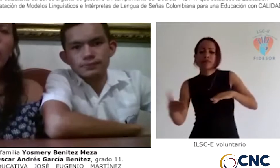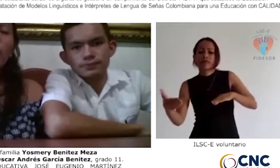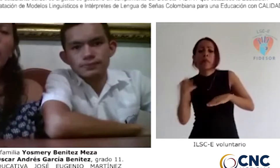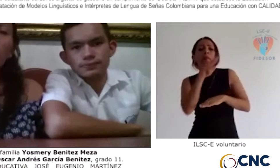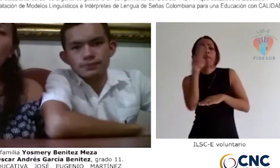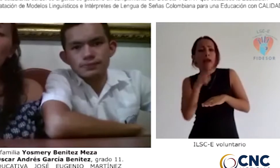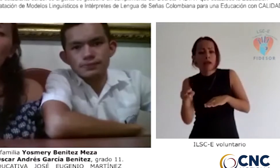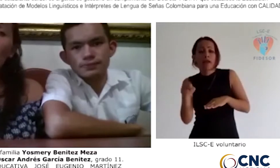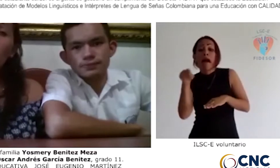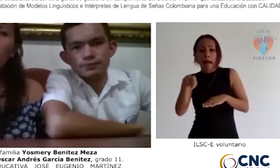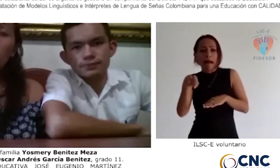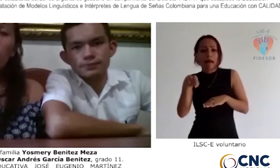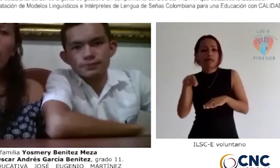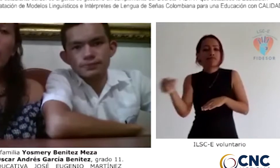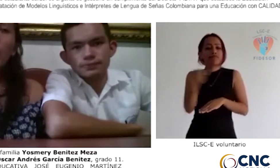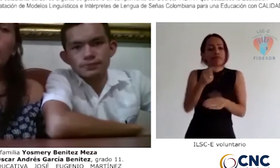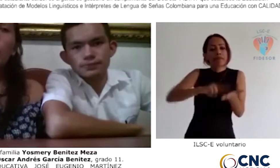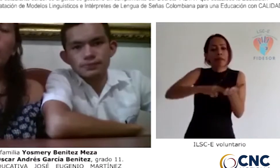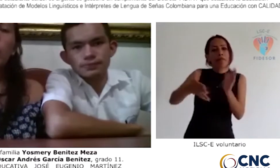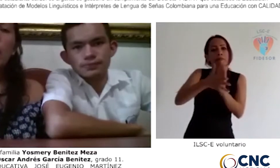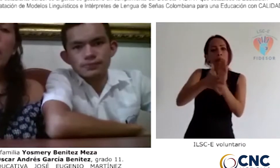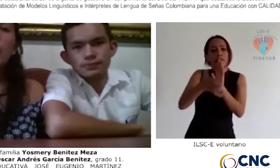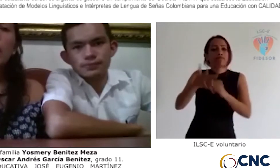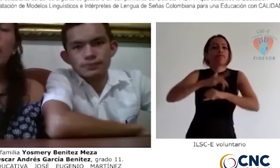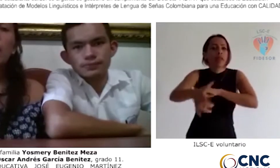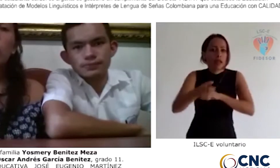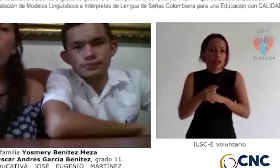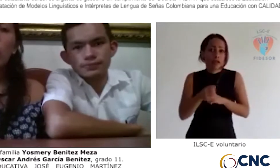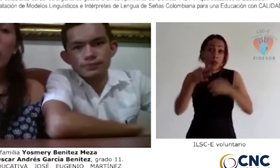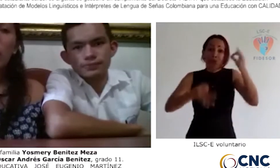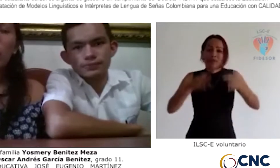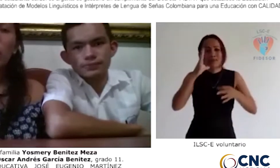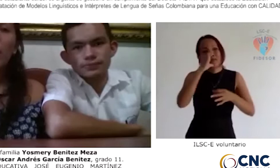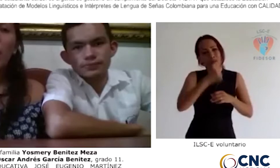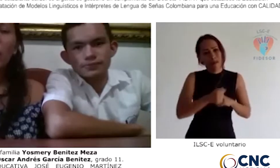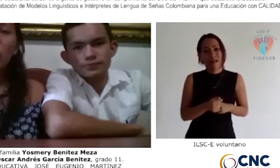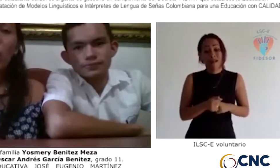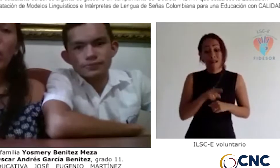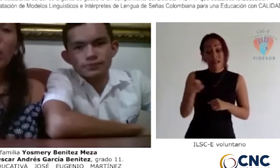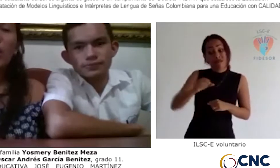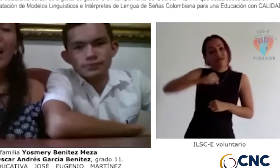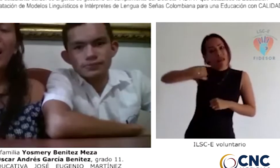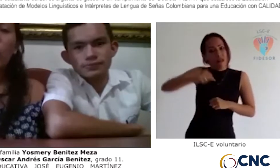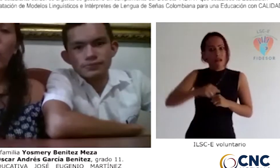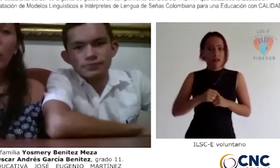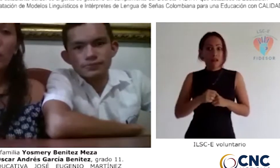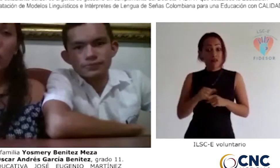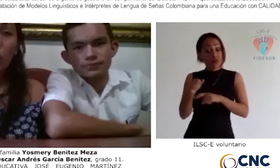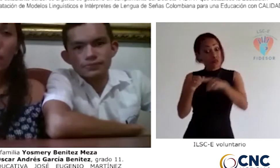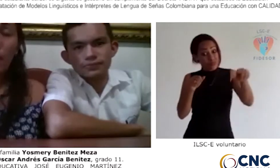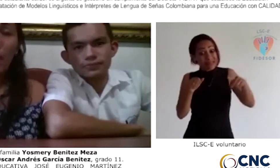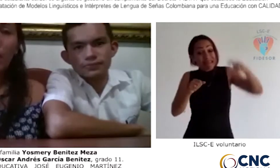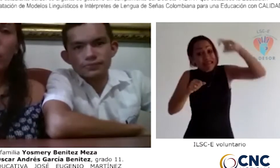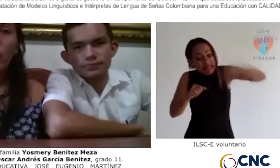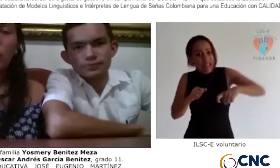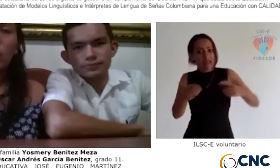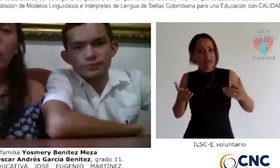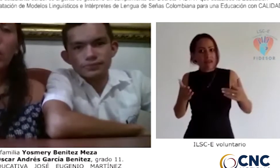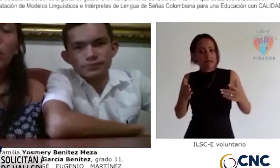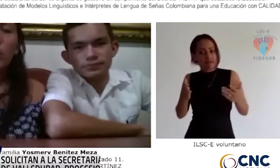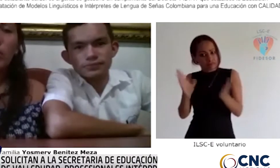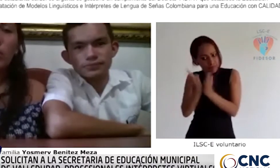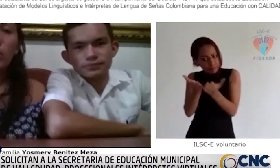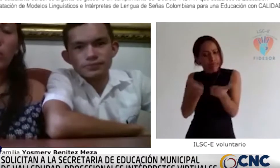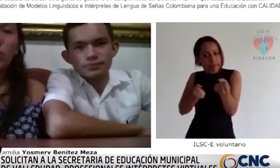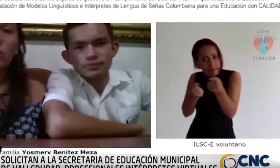Yo creo que eso no es justo, señor alcalde, porque usted sabe que es un deber y un derecho a la educación, a la educación